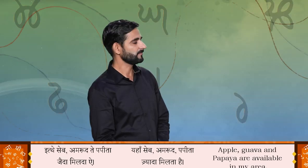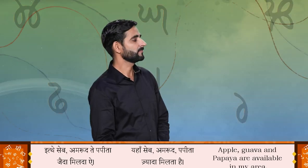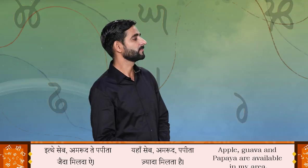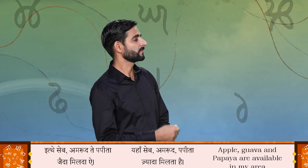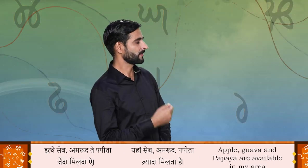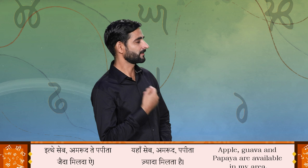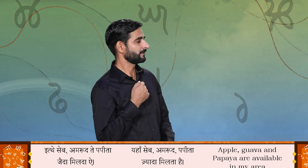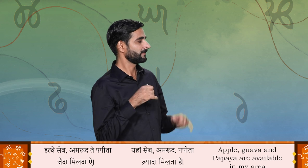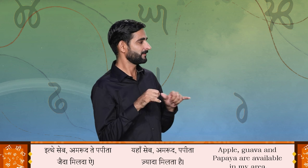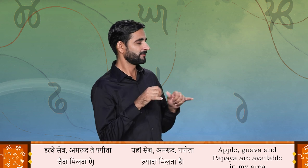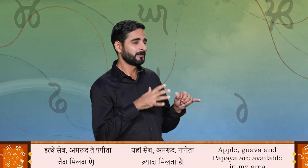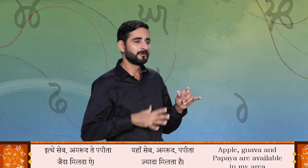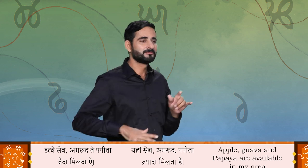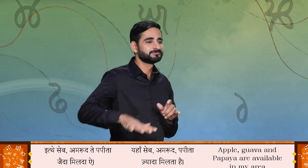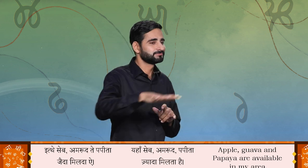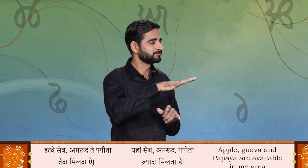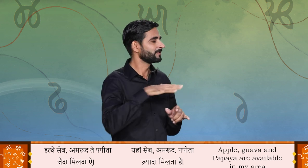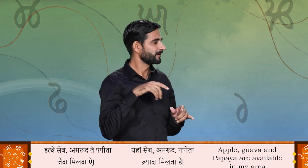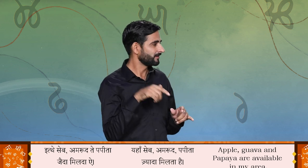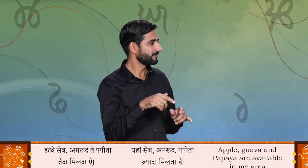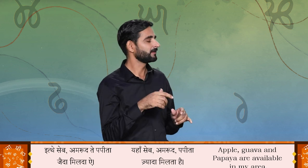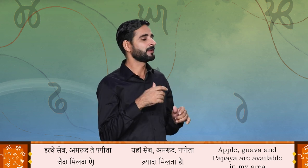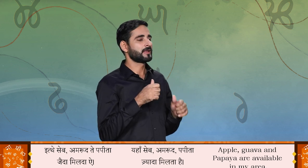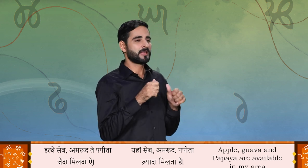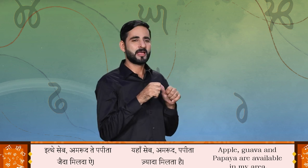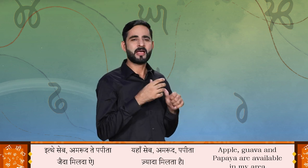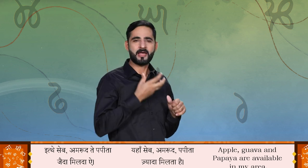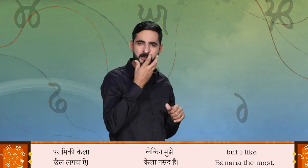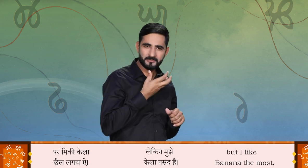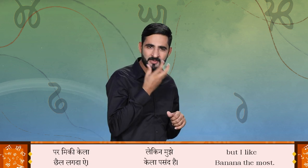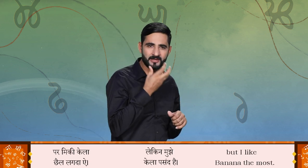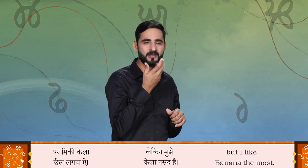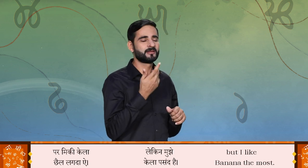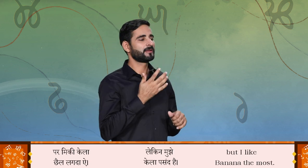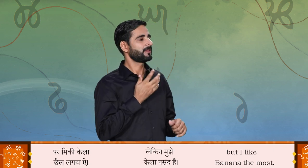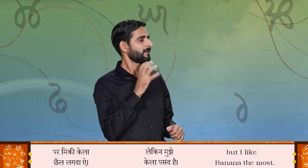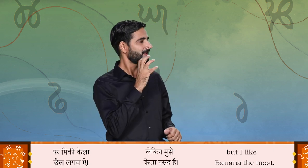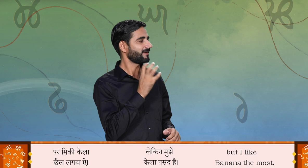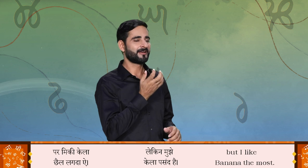इत्थे सेब, अमरूत, तेपपीता ज्यादा मिलदा है पर मिकी केला शेयर लगदा है